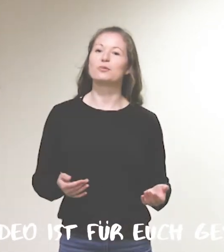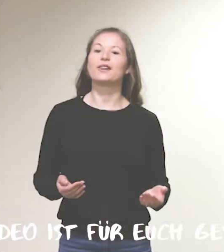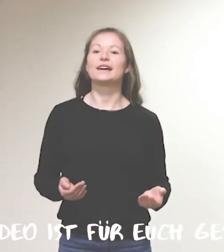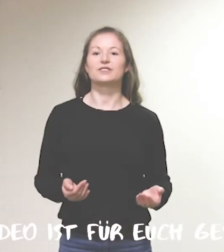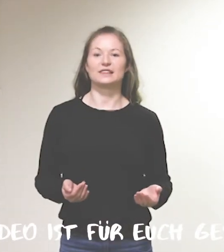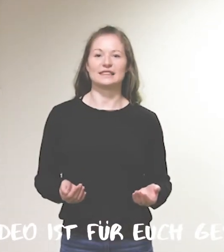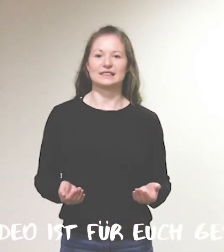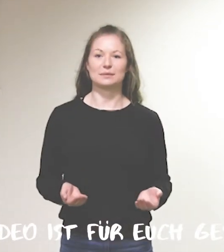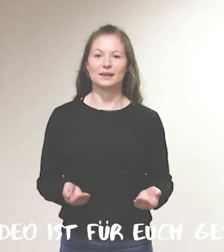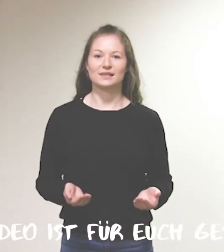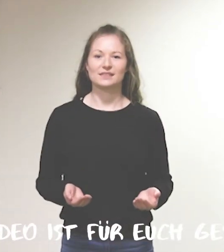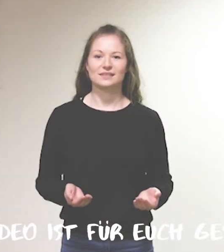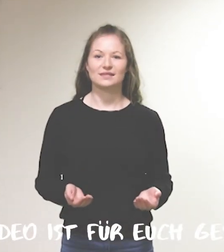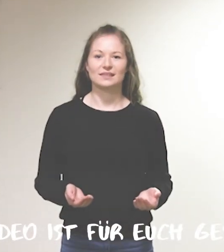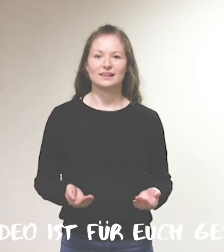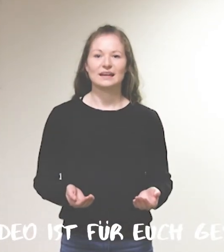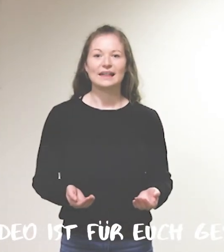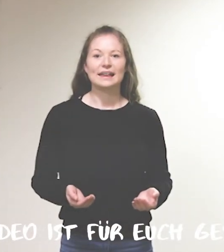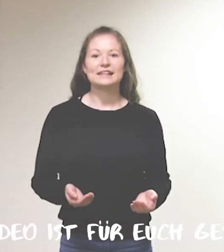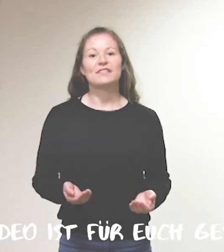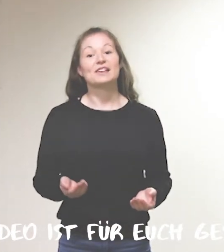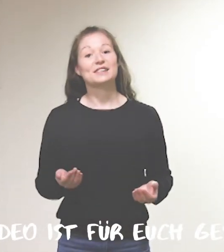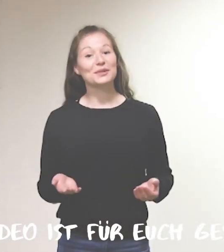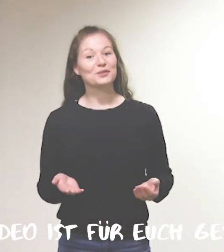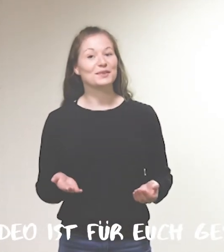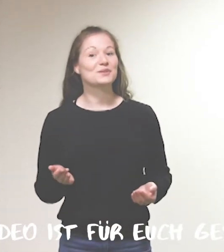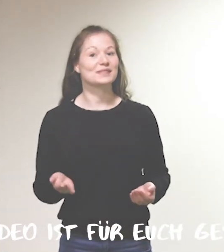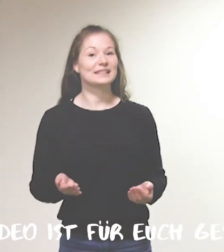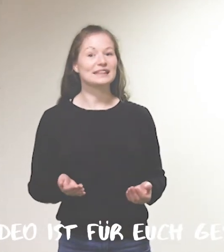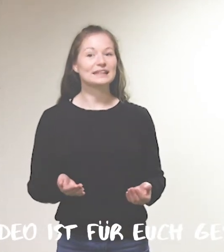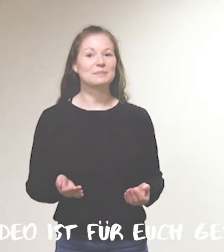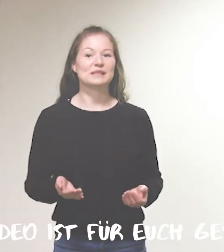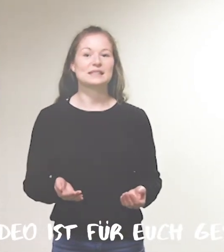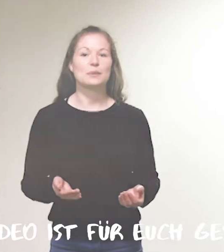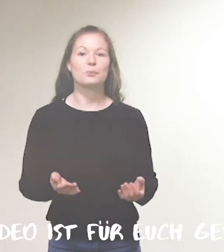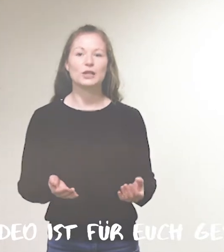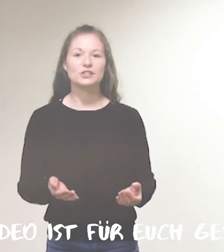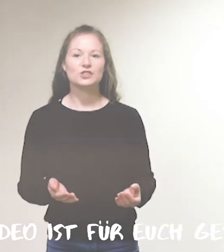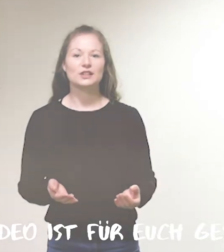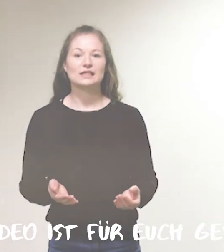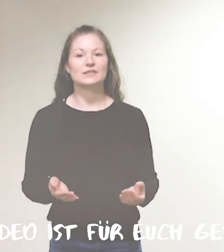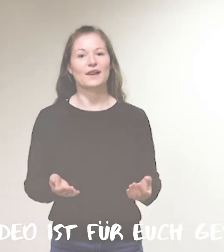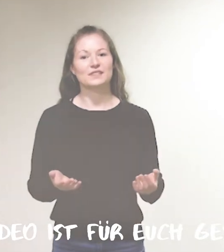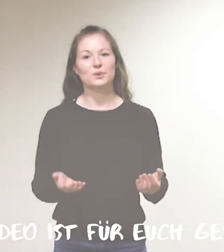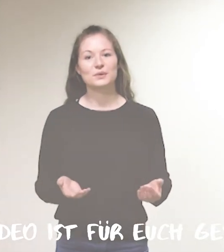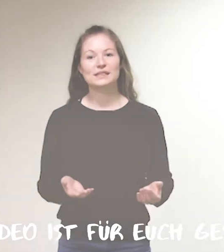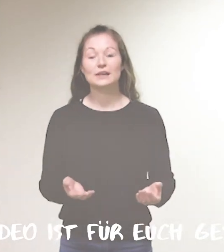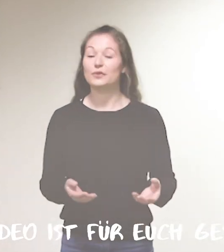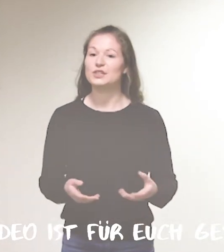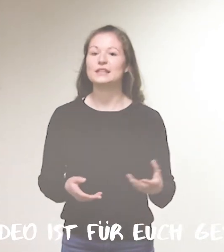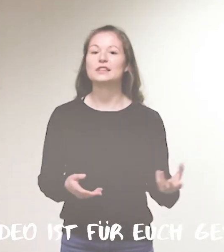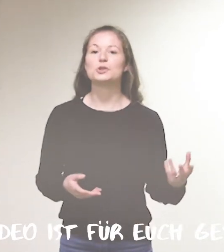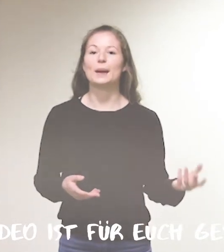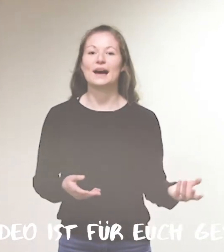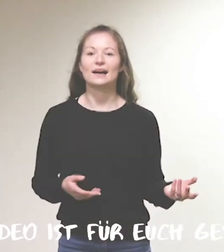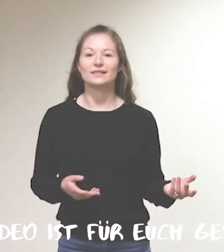feiern wir nicht gemacht. In der Version von UC gibt es eine Bridge des Vaterunser in verschiedenen Sprachen